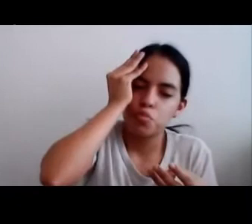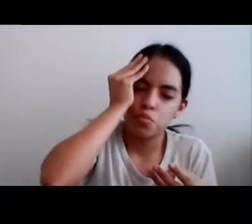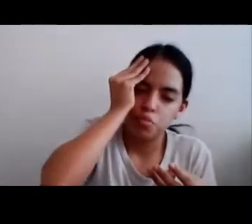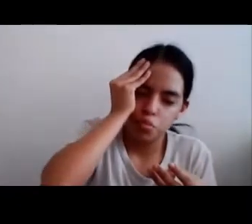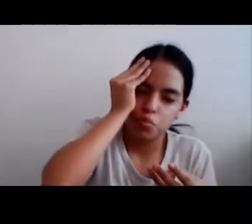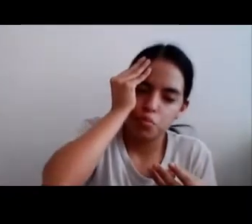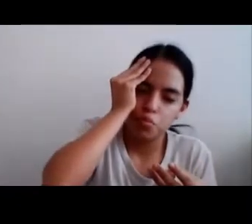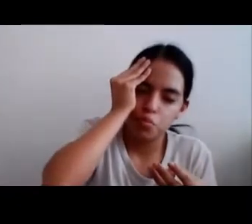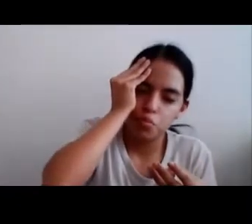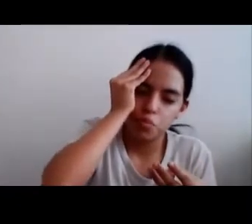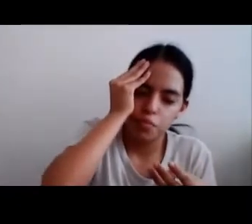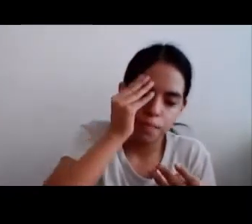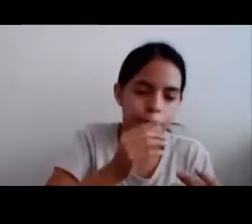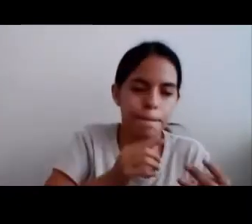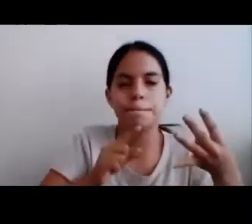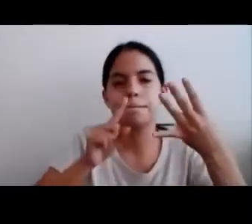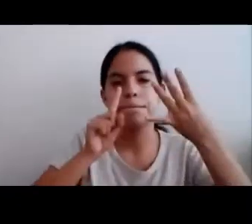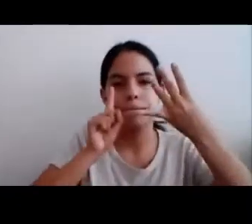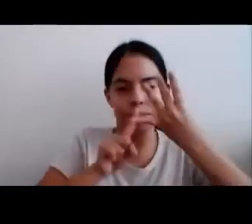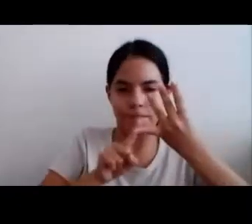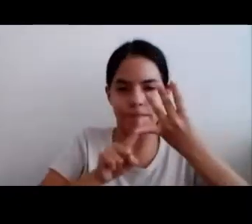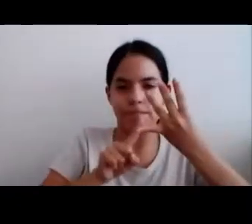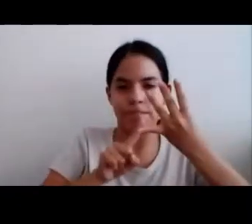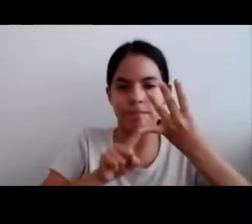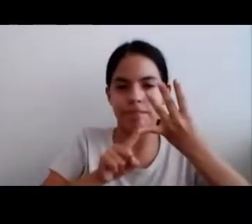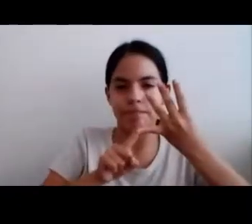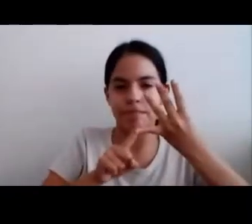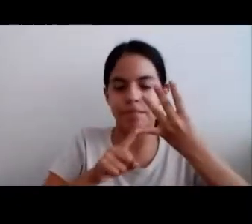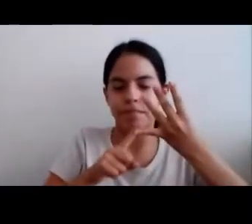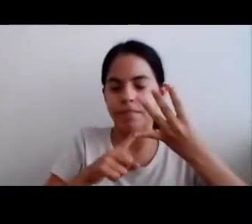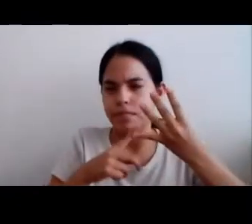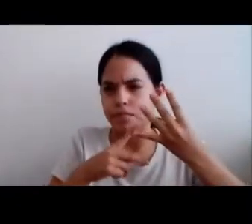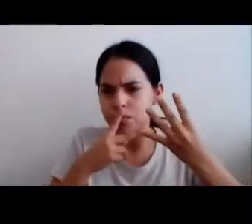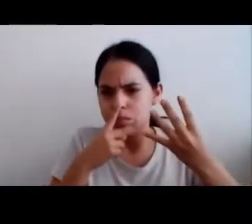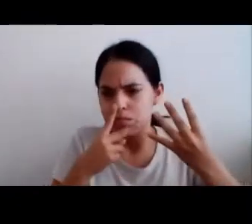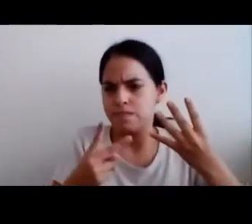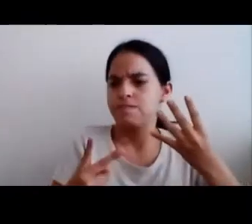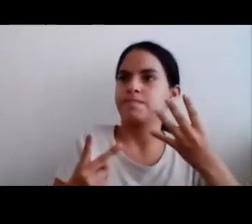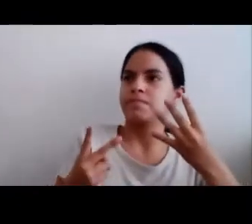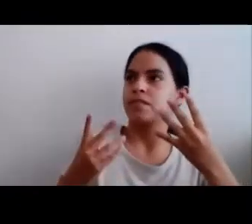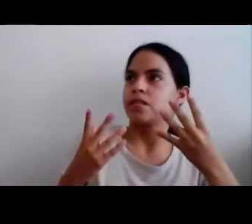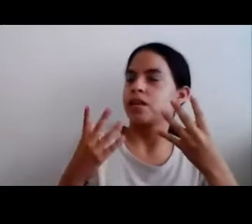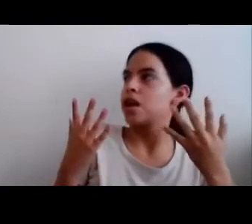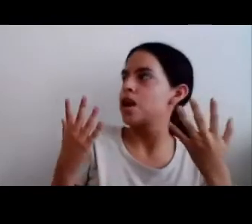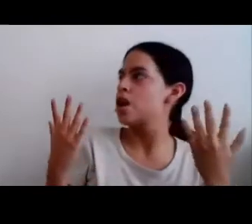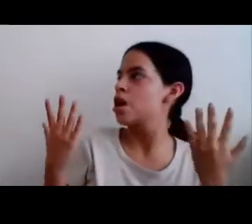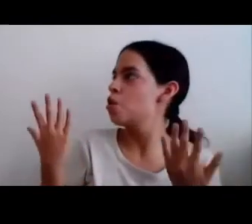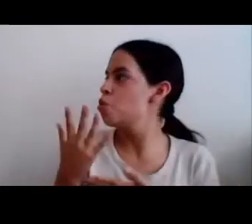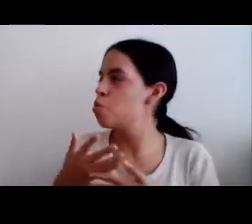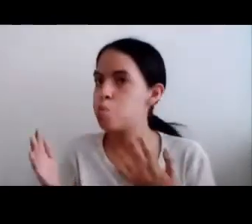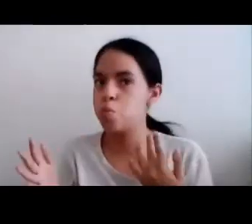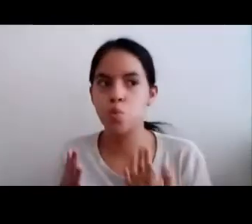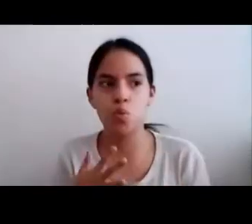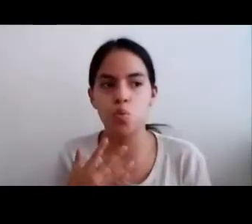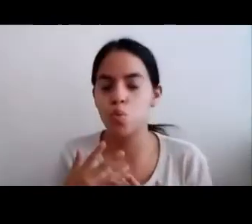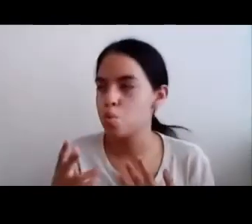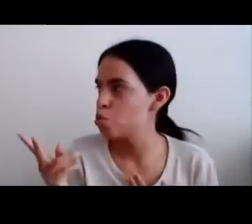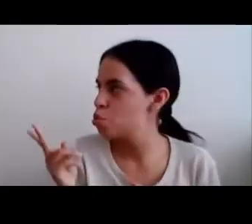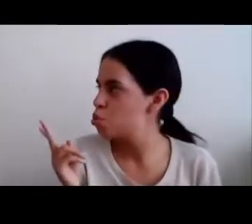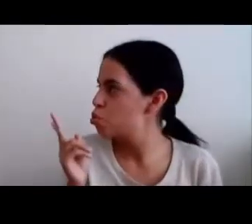el encanto Cayó sobre la princesa Pero de pronto Había una cuarta persona Que quería